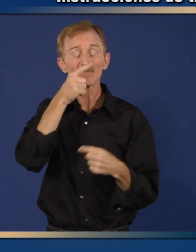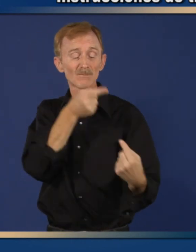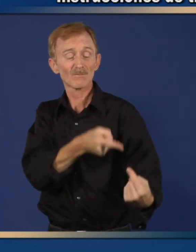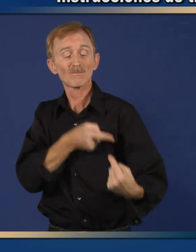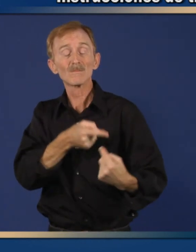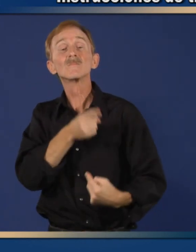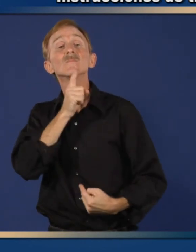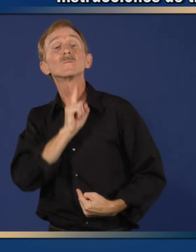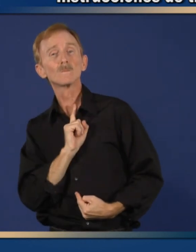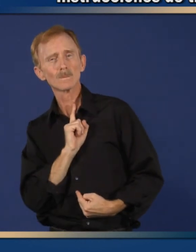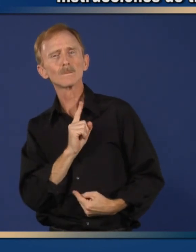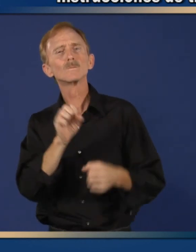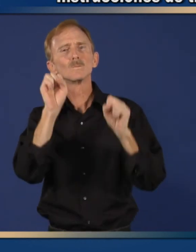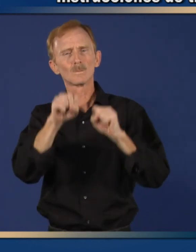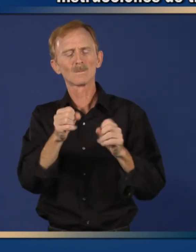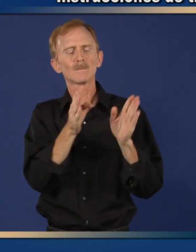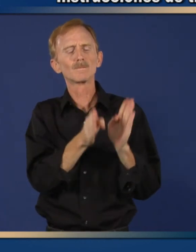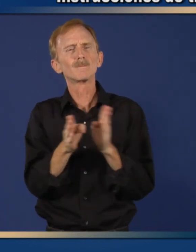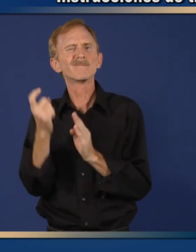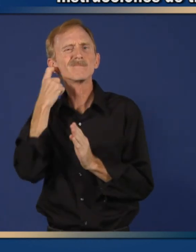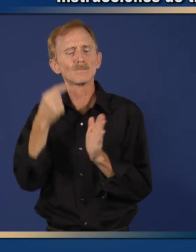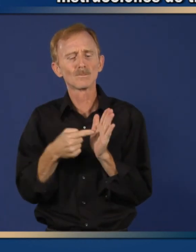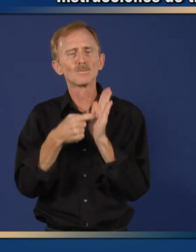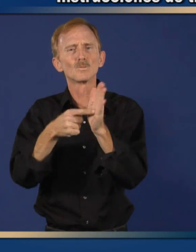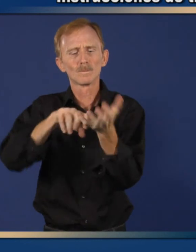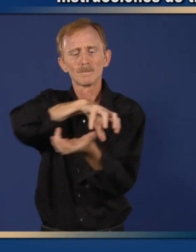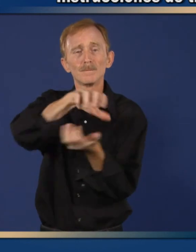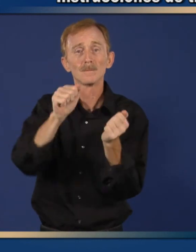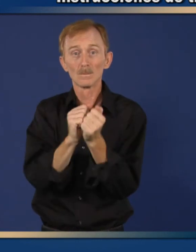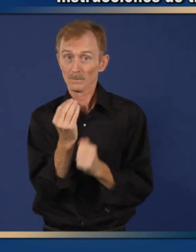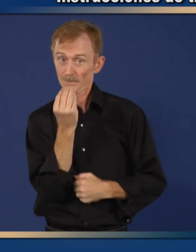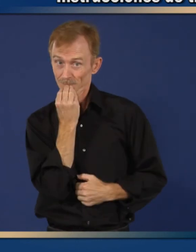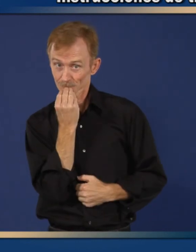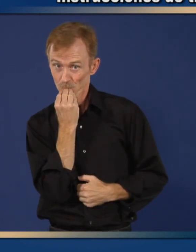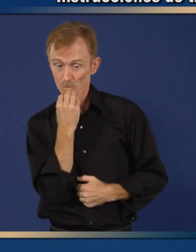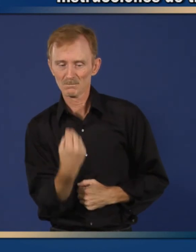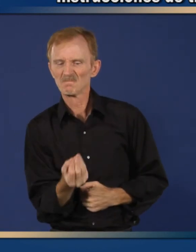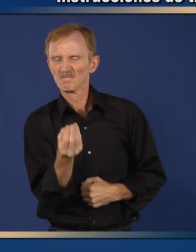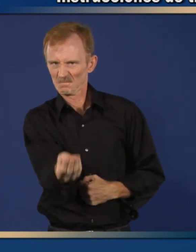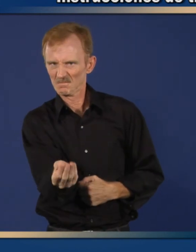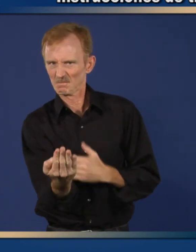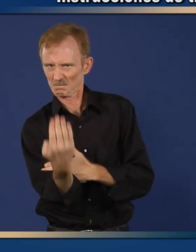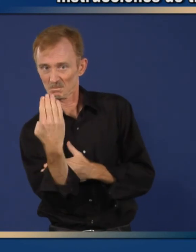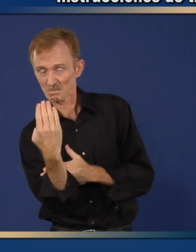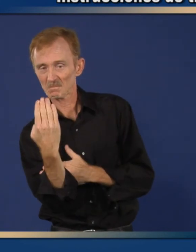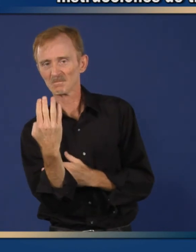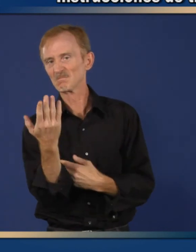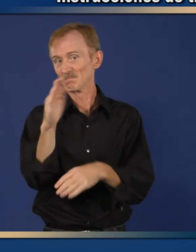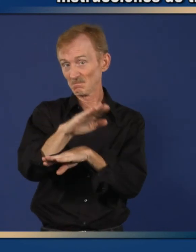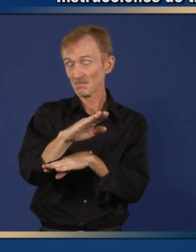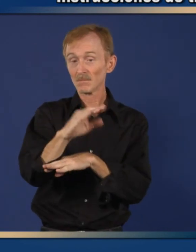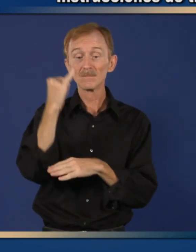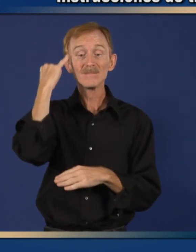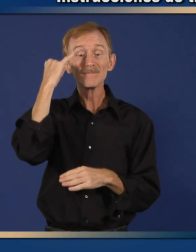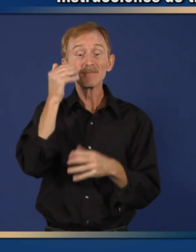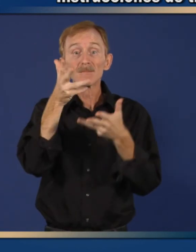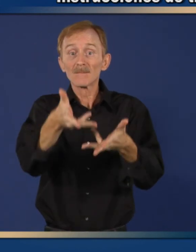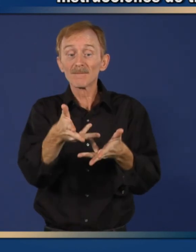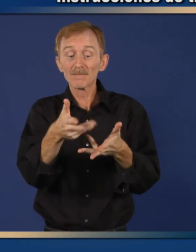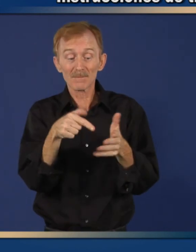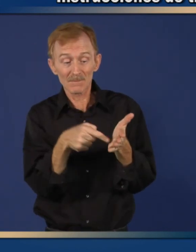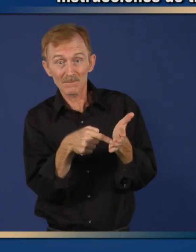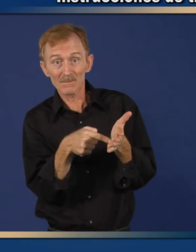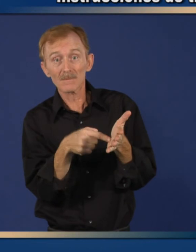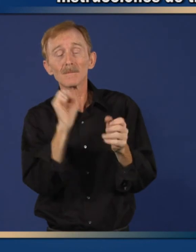Si su niño no puede tragar las tabletas, use las instrucciones para preparar la mezcla y dele 6 cucharaditas dos